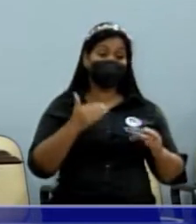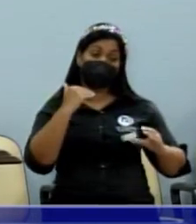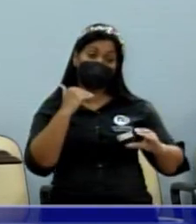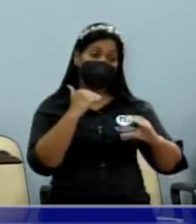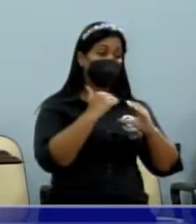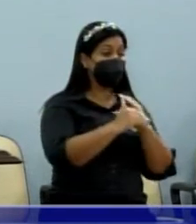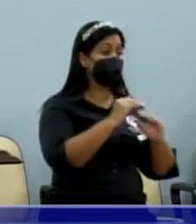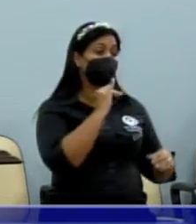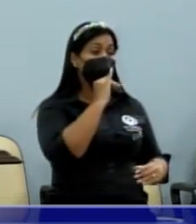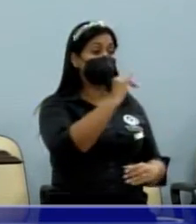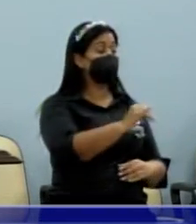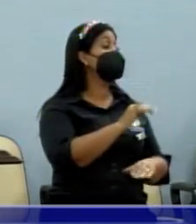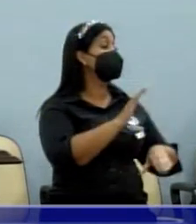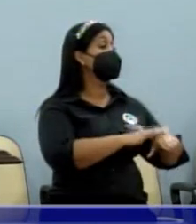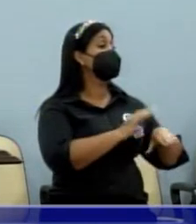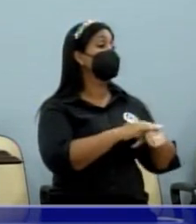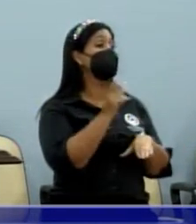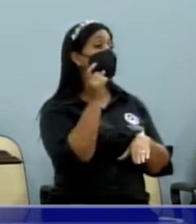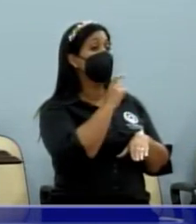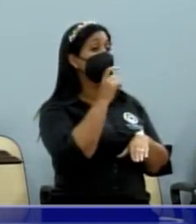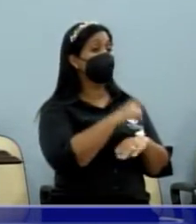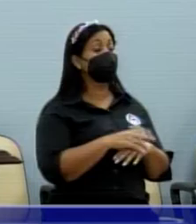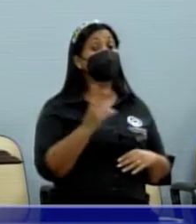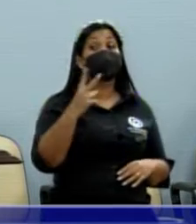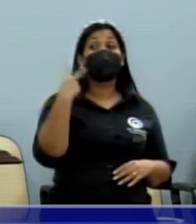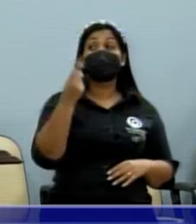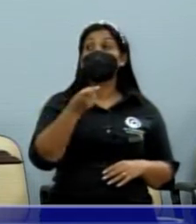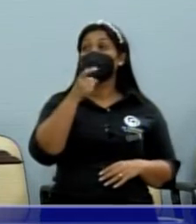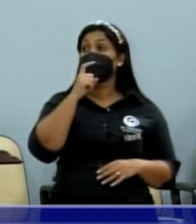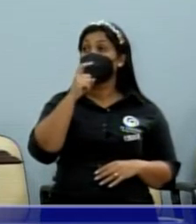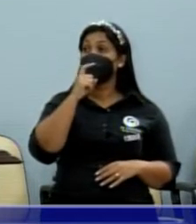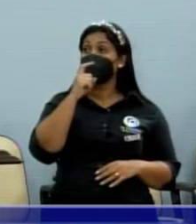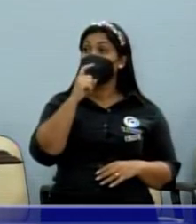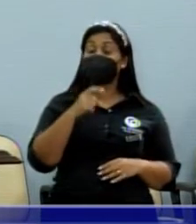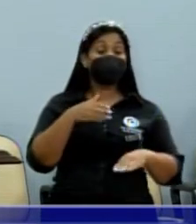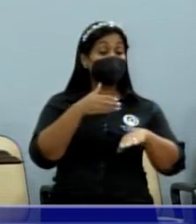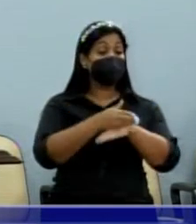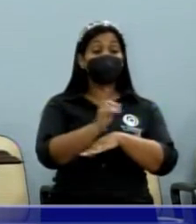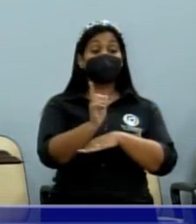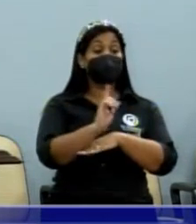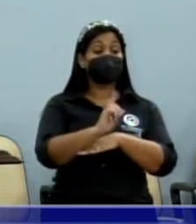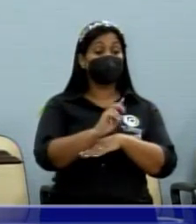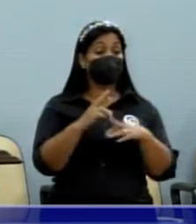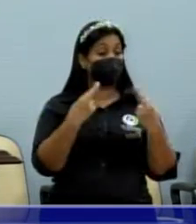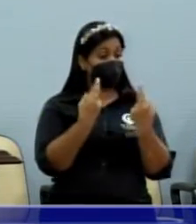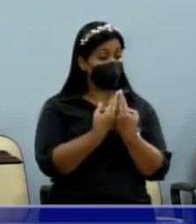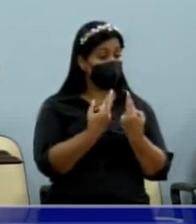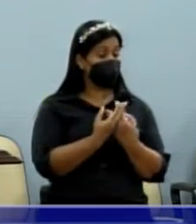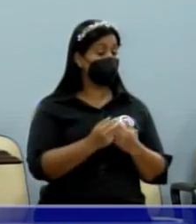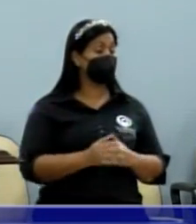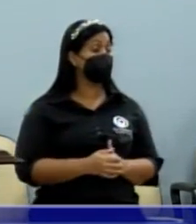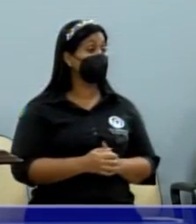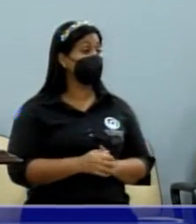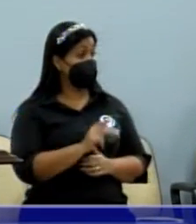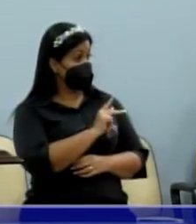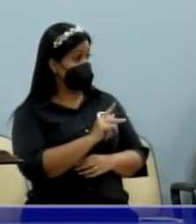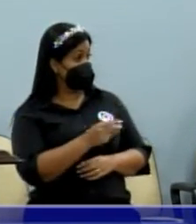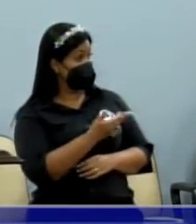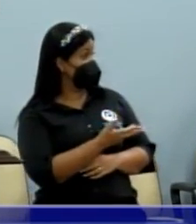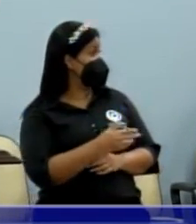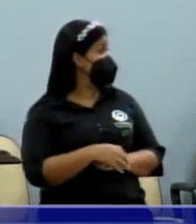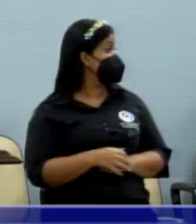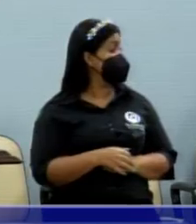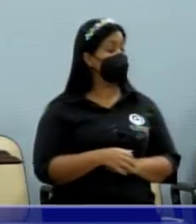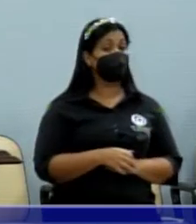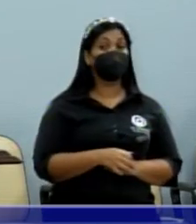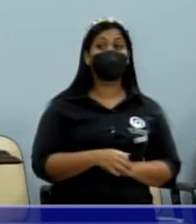informação mentirosa, que o vereador Pedro Roberto não participou da reunião, presidente, com todo respeito. Eu